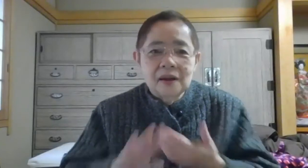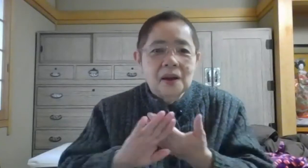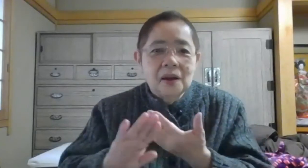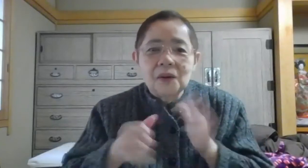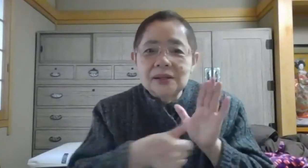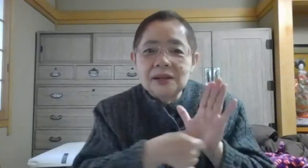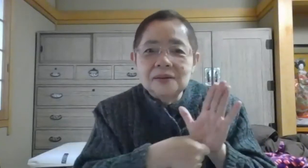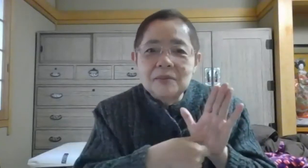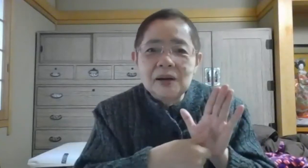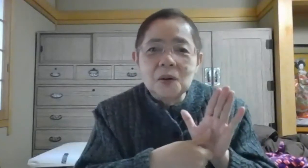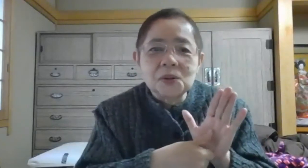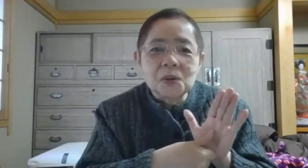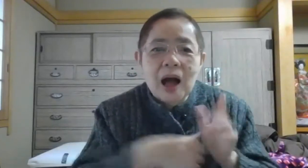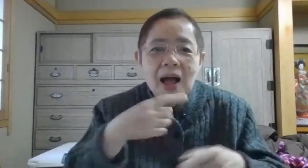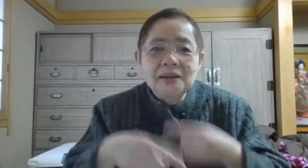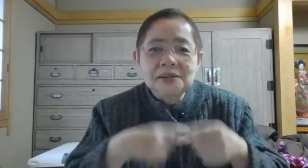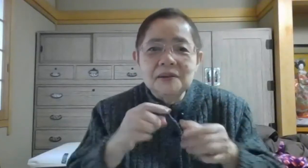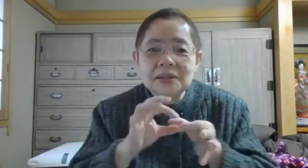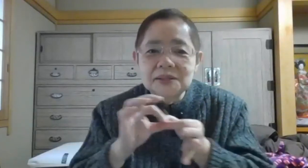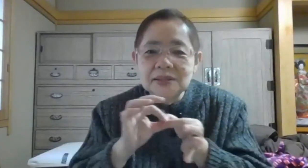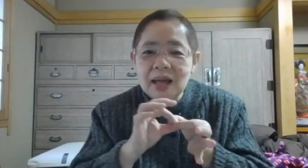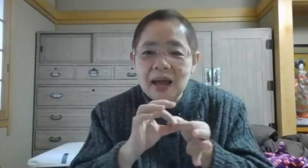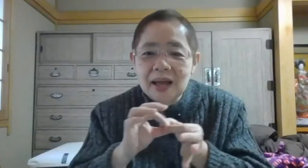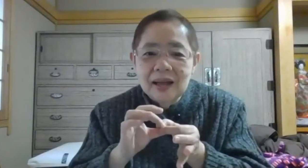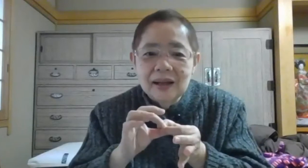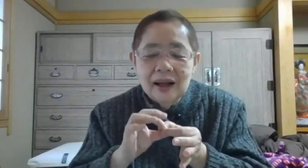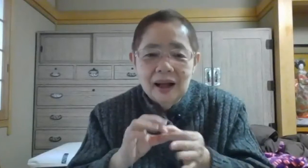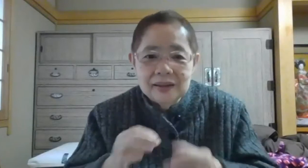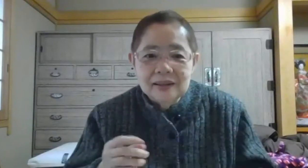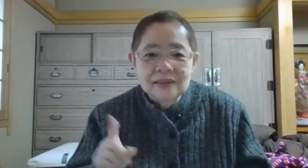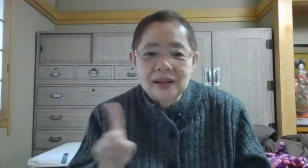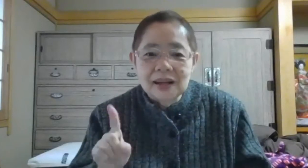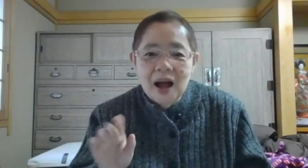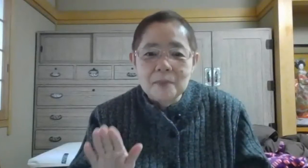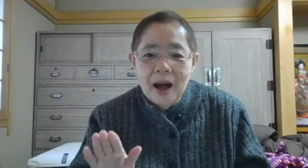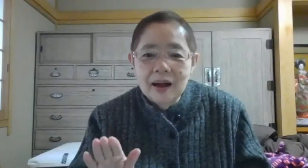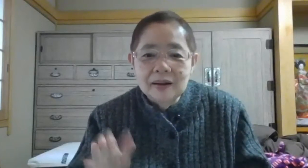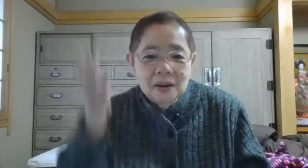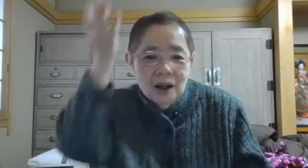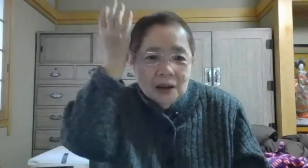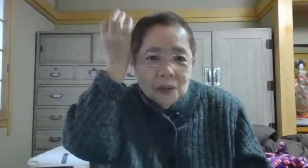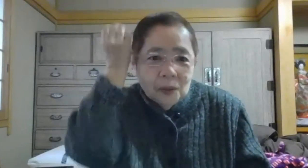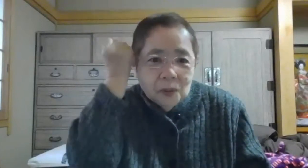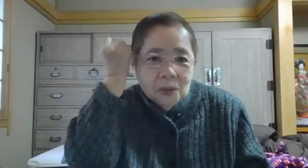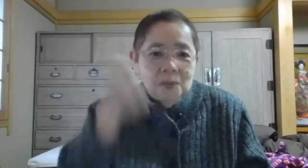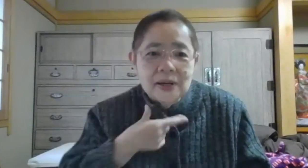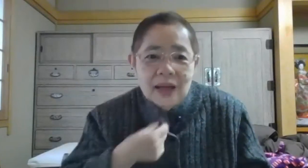他に、名前のこととか、手話について何かあれば、覚えたい